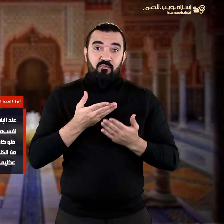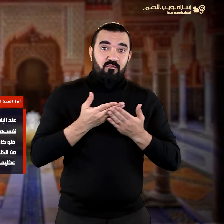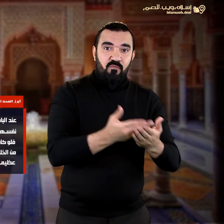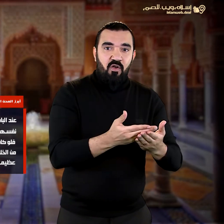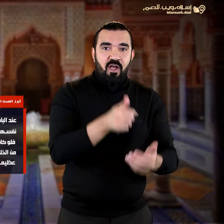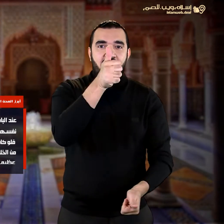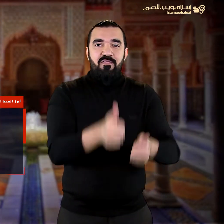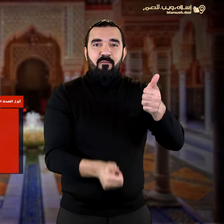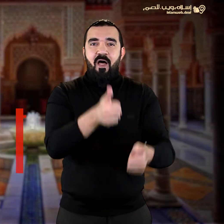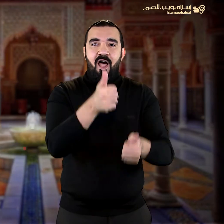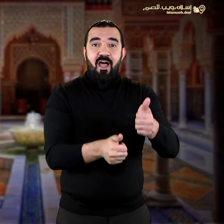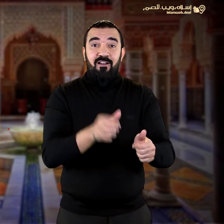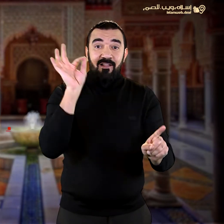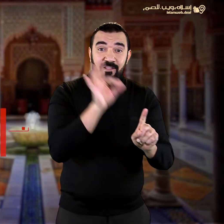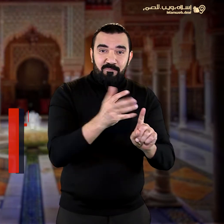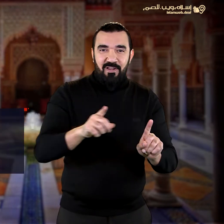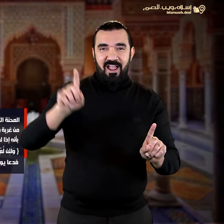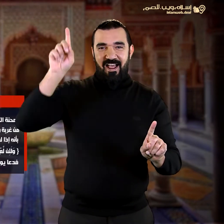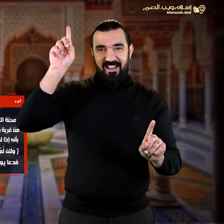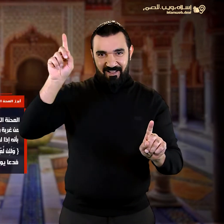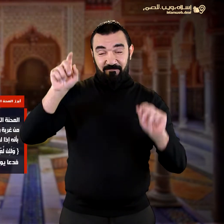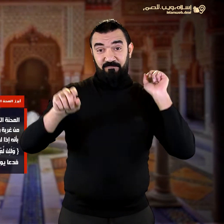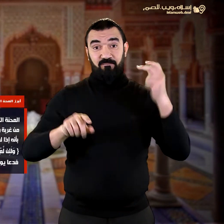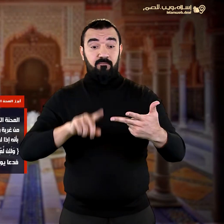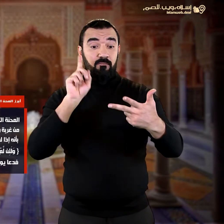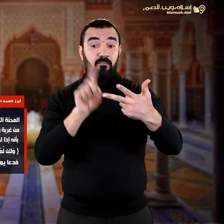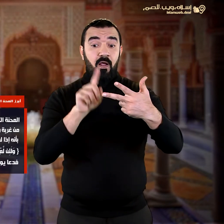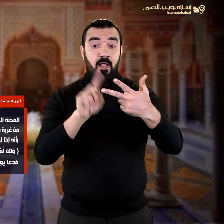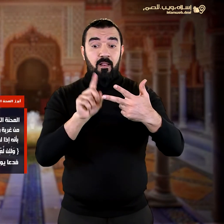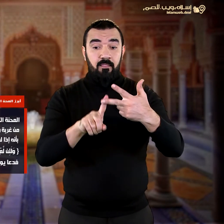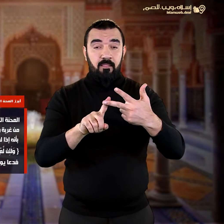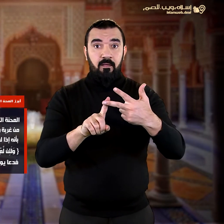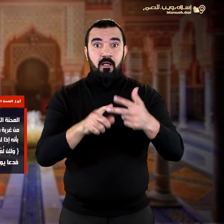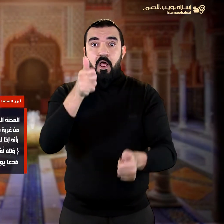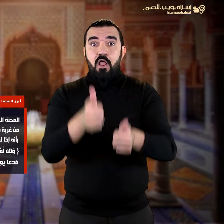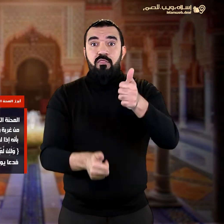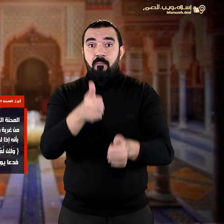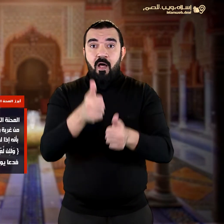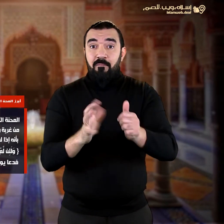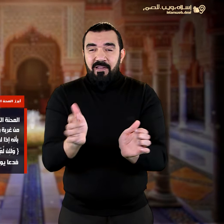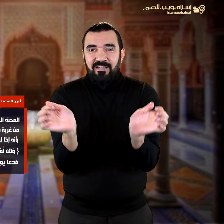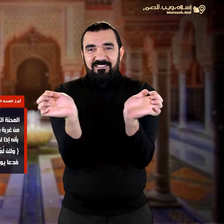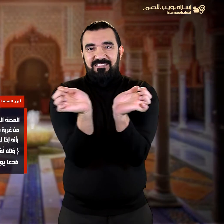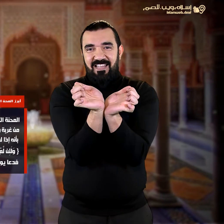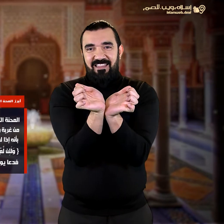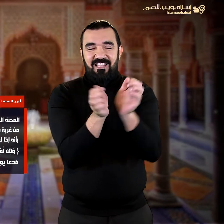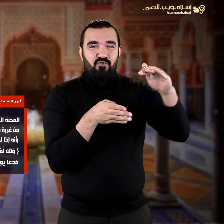يوسف المحنة الثالثة هي محنة السجن وما لقاه